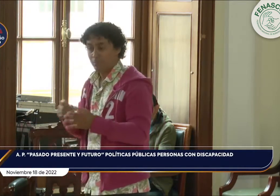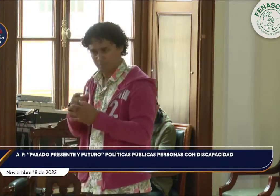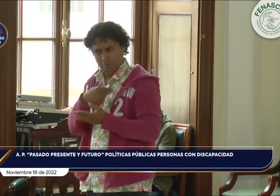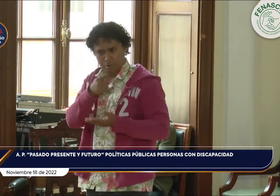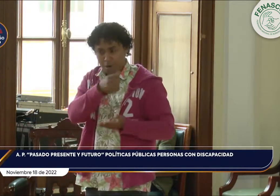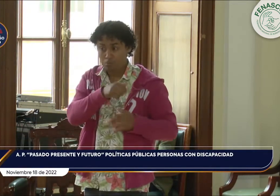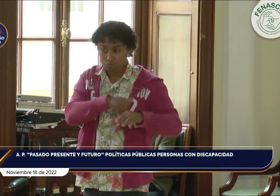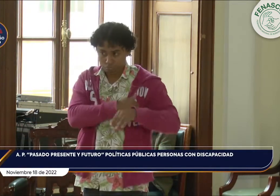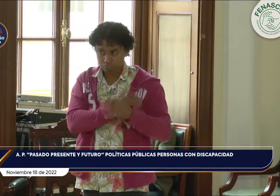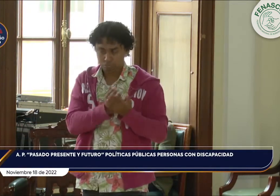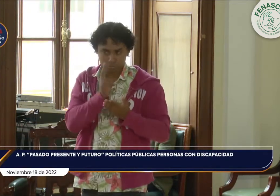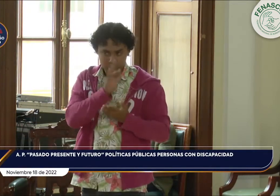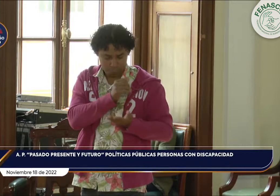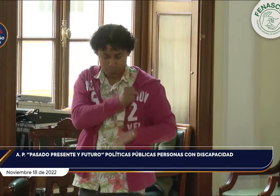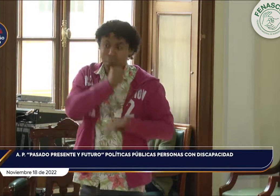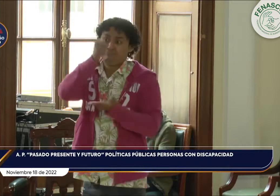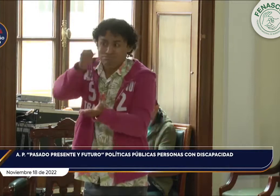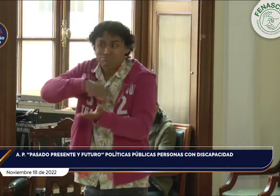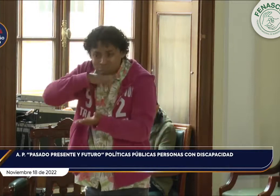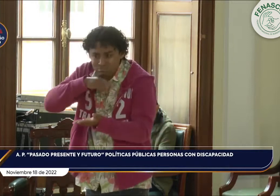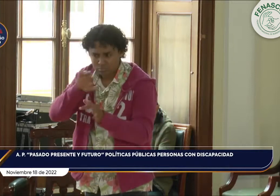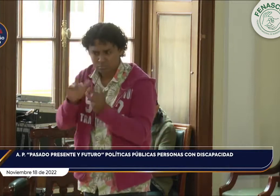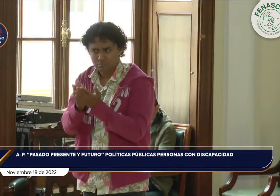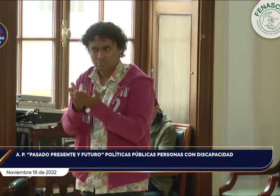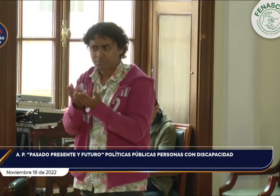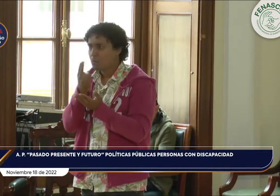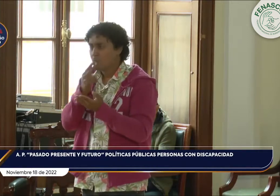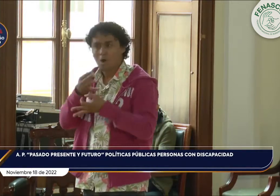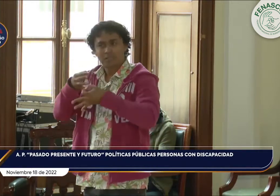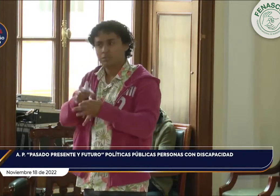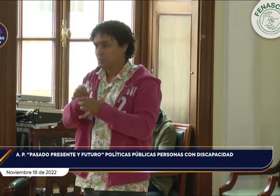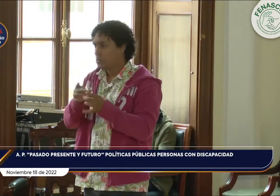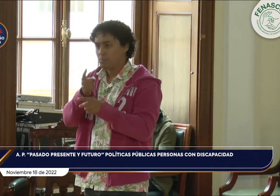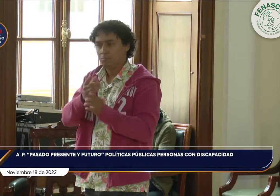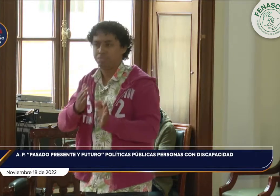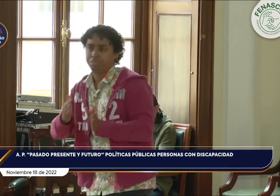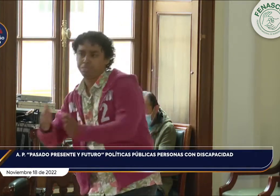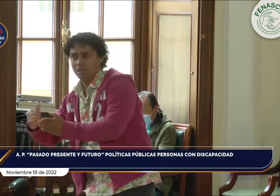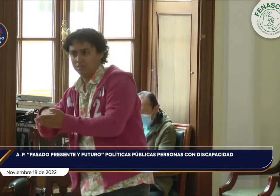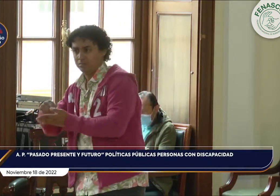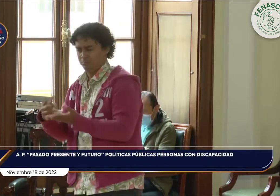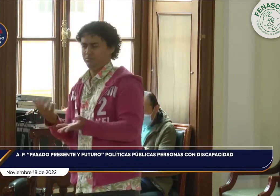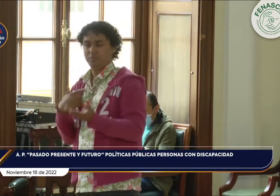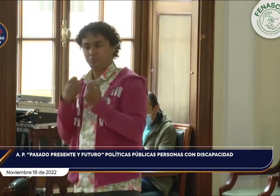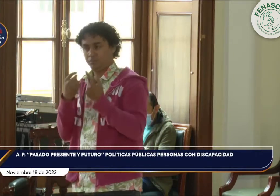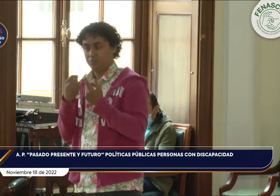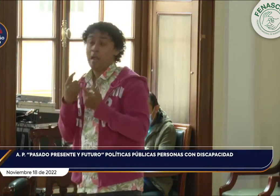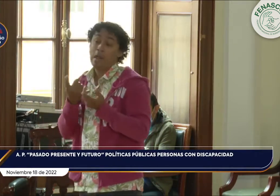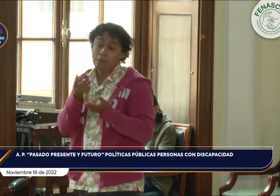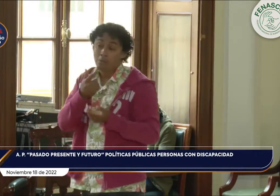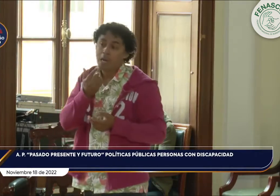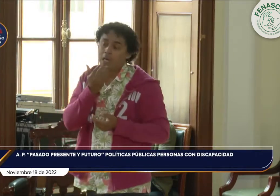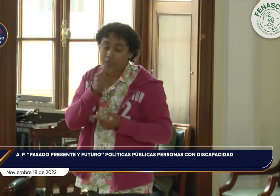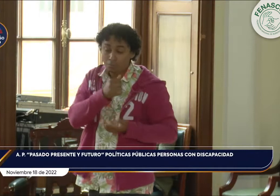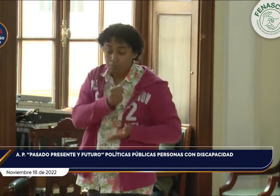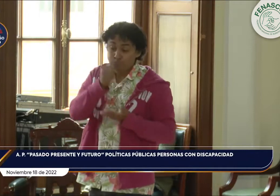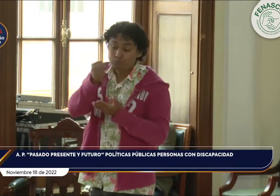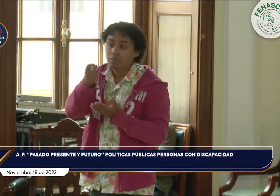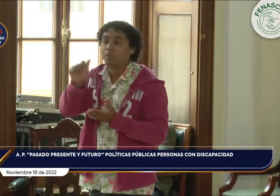no es continuo y se demora mucho la contratación, está el recurso asignado, pero la contratación se demora bastante.